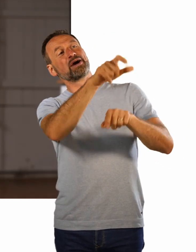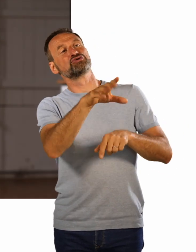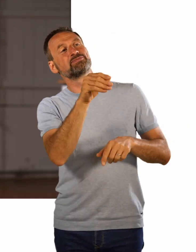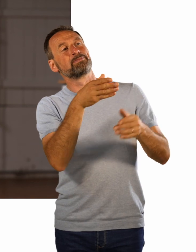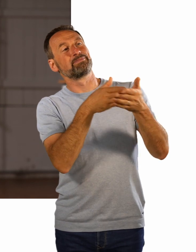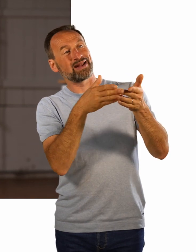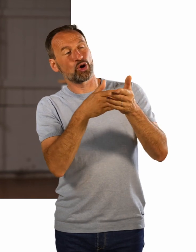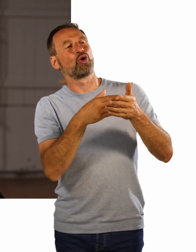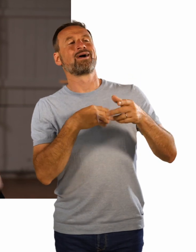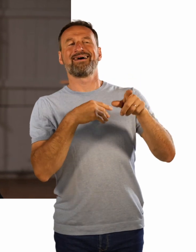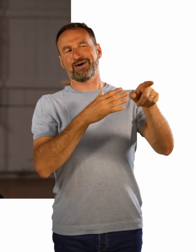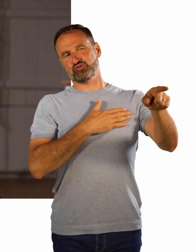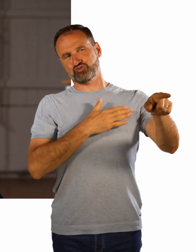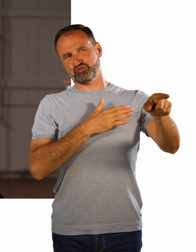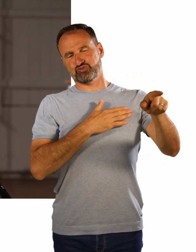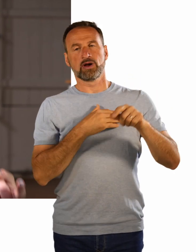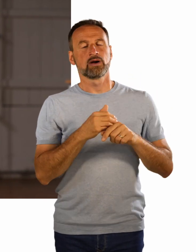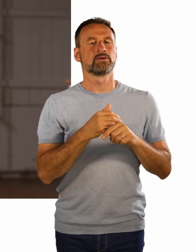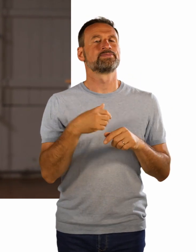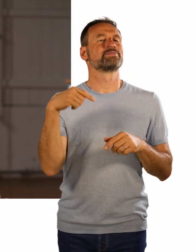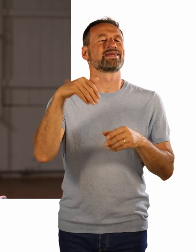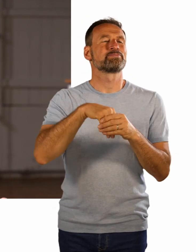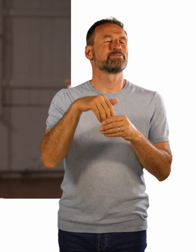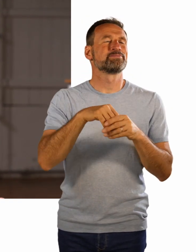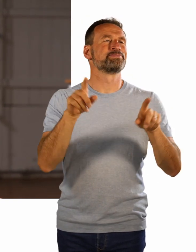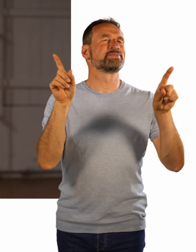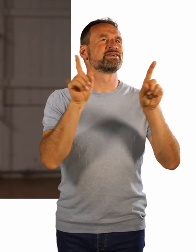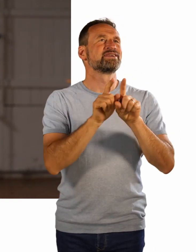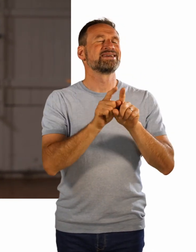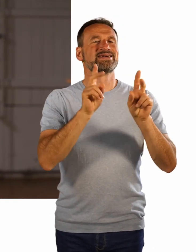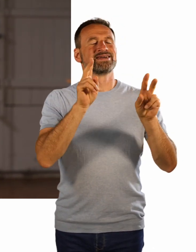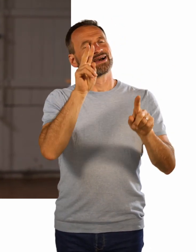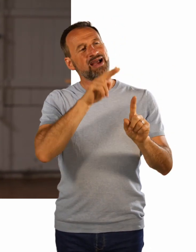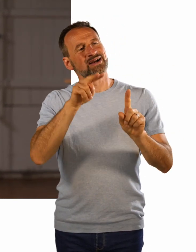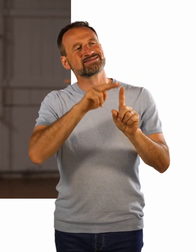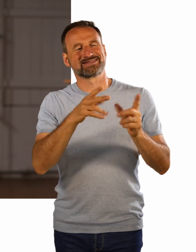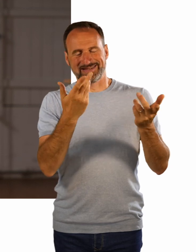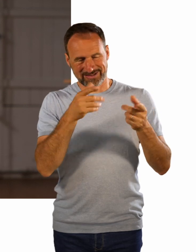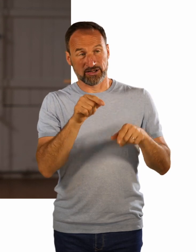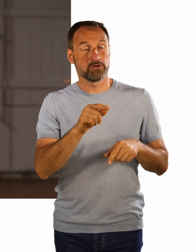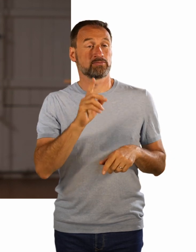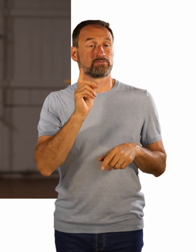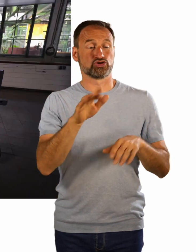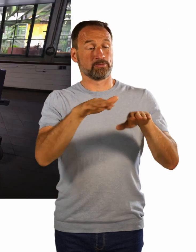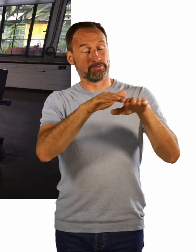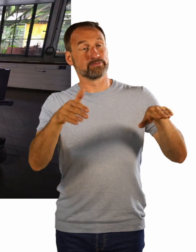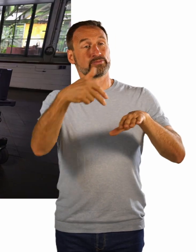müssen zum Beispiel vier Minuten weinen auf der Bühne, vier Minuten eine Rede halten, wir müssen